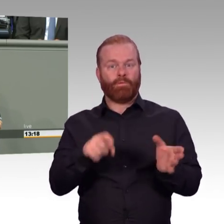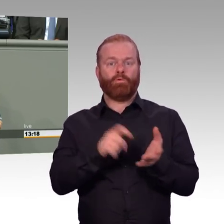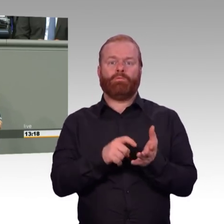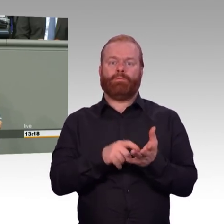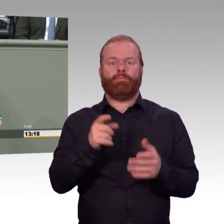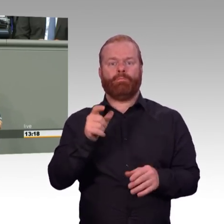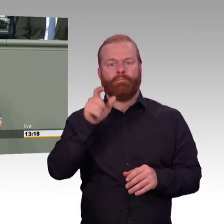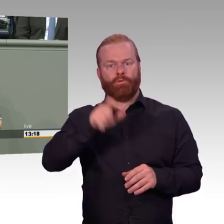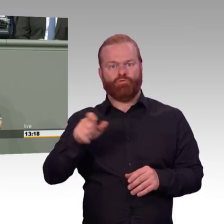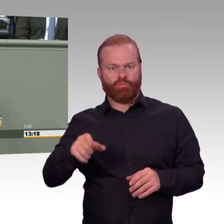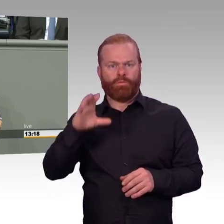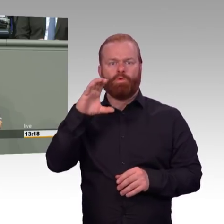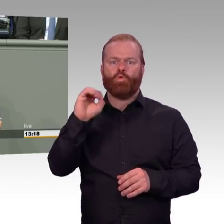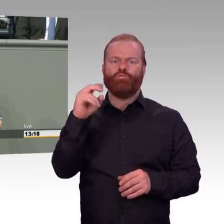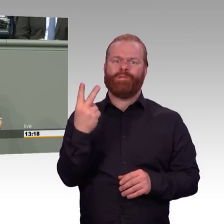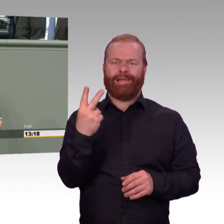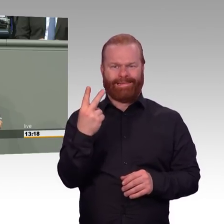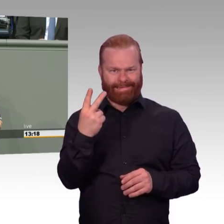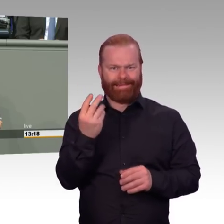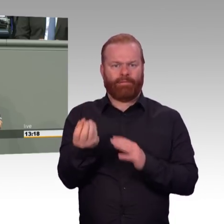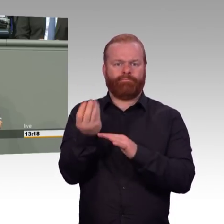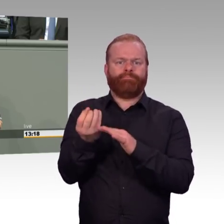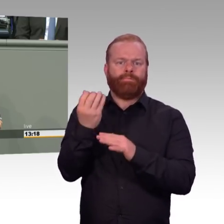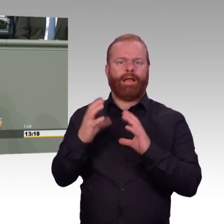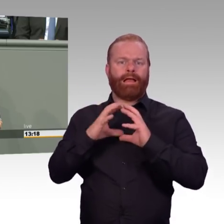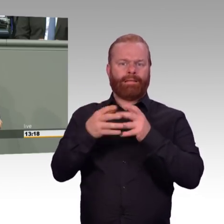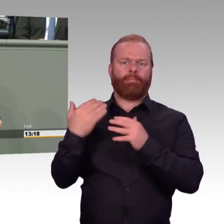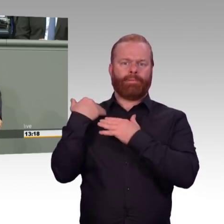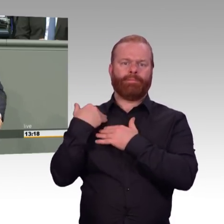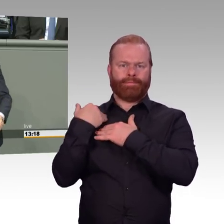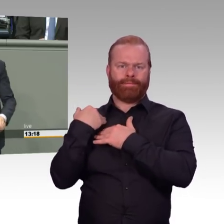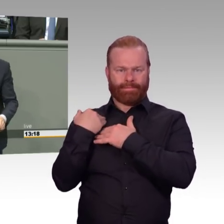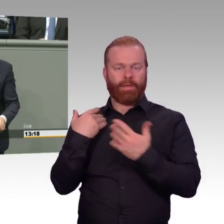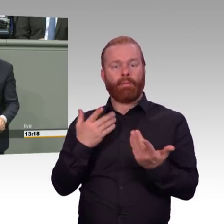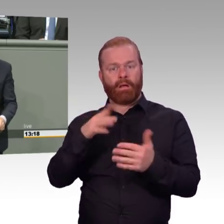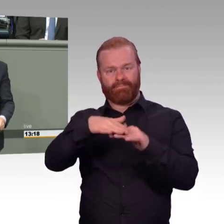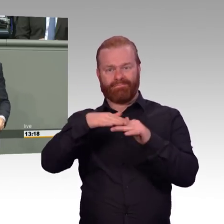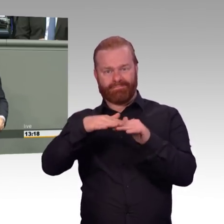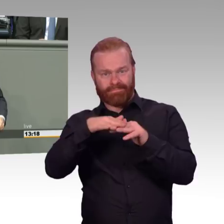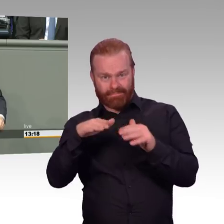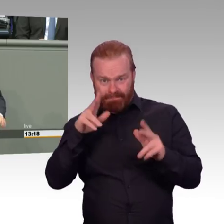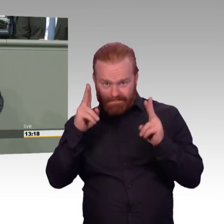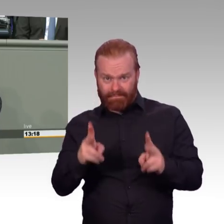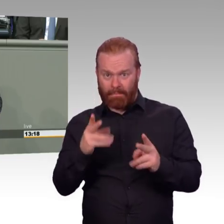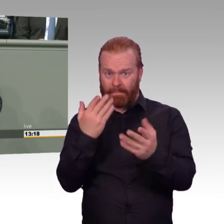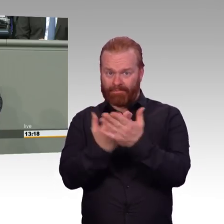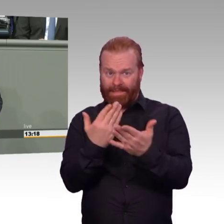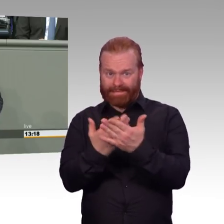wenn man dieser absurden Theorie vom menschengemachten Klimawandel glaubte, könnten wir die Erderwärmung bei sofortiger Abschaltung aller deutschen